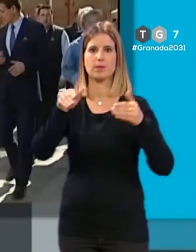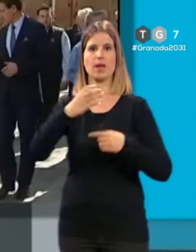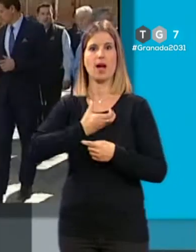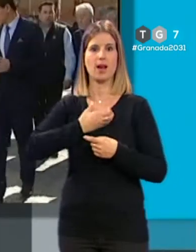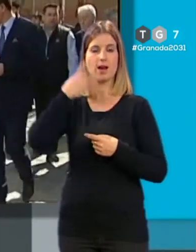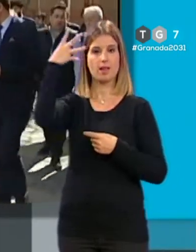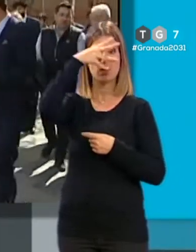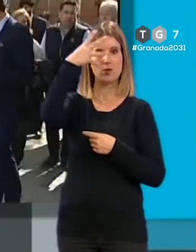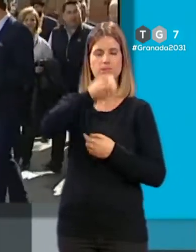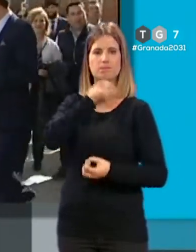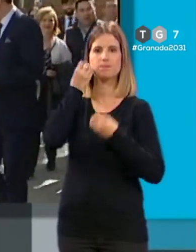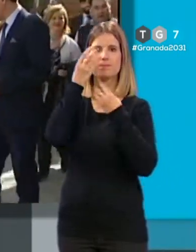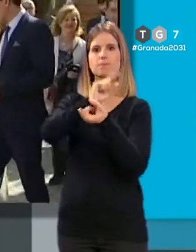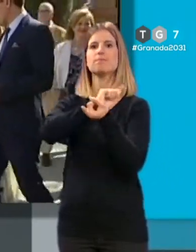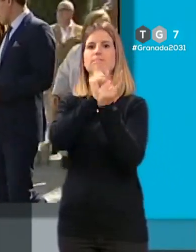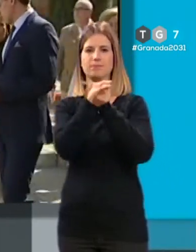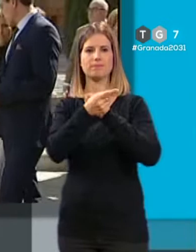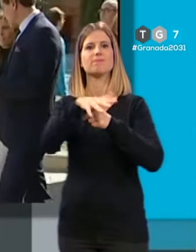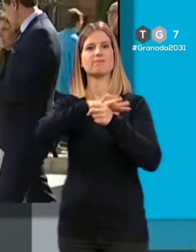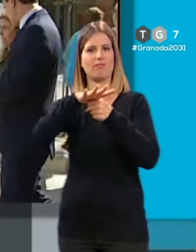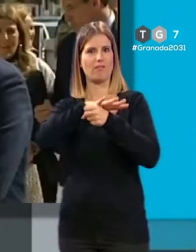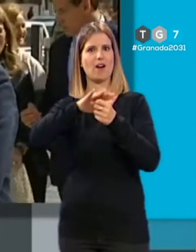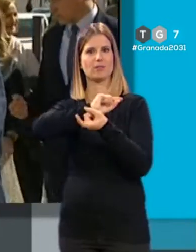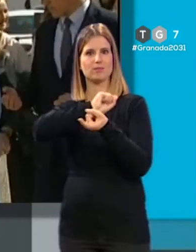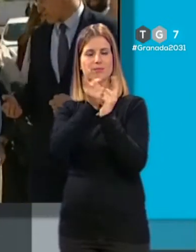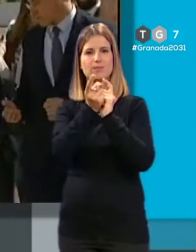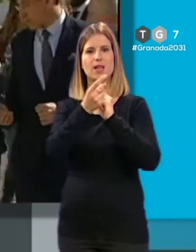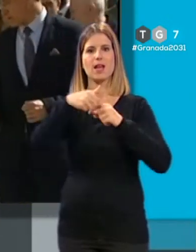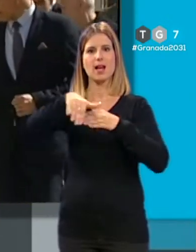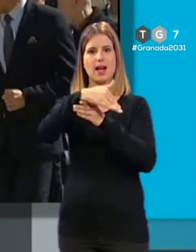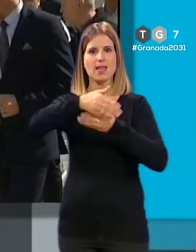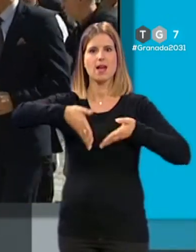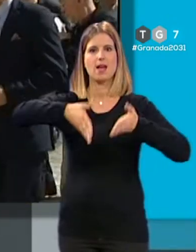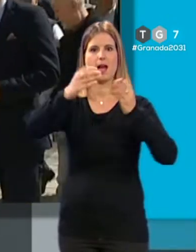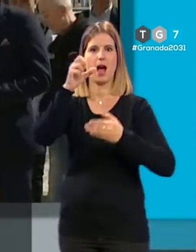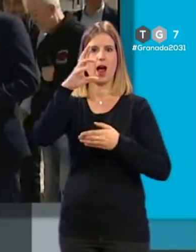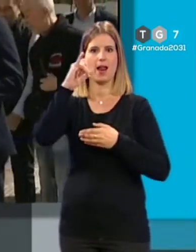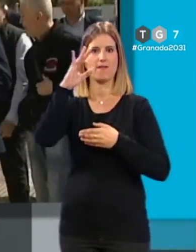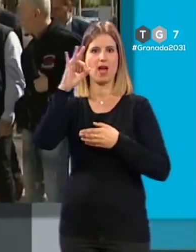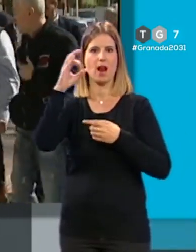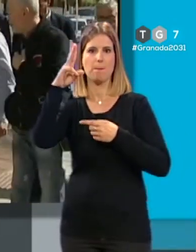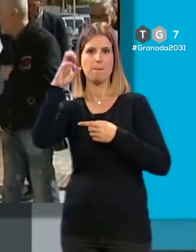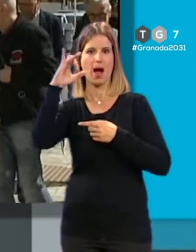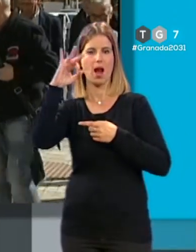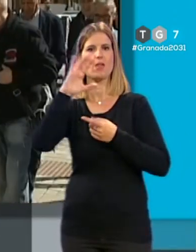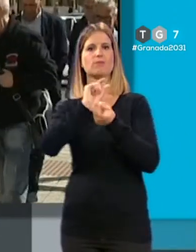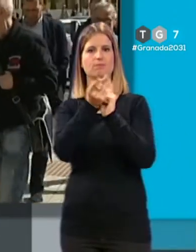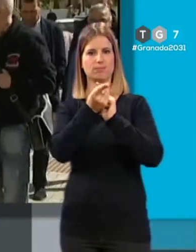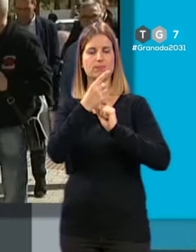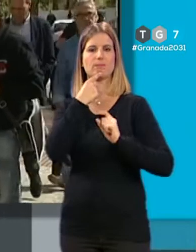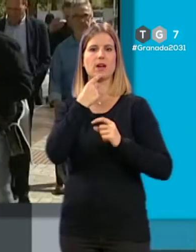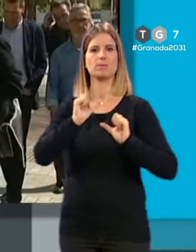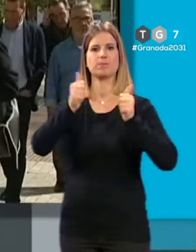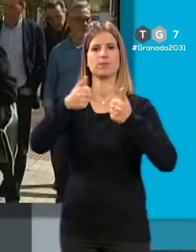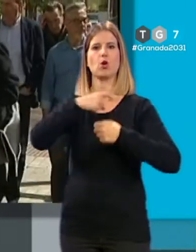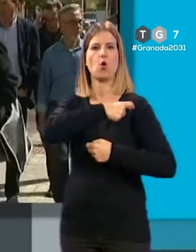ha recordado la transformación que supondrá para el barrio la remodelación del eje Arabial Palencia y ha anunciado la puesta en marcha de una comisión para articular